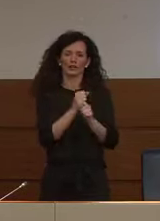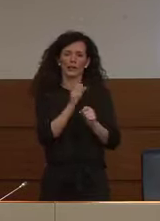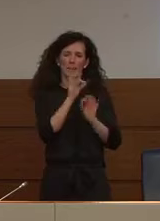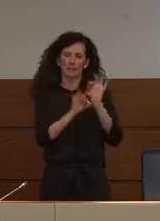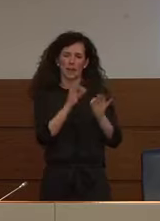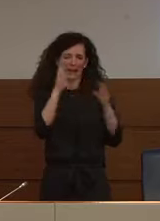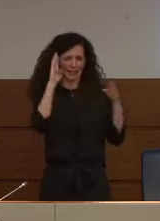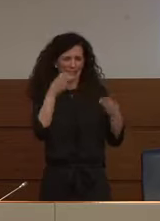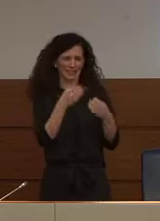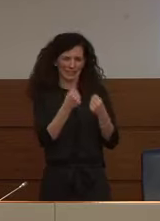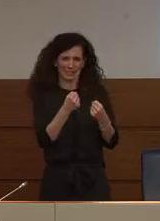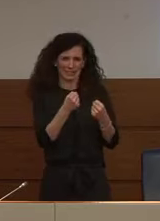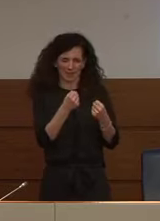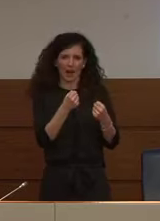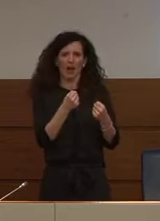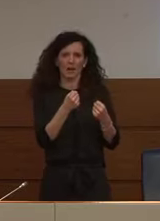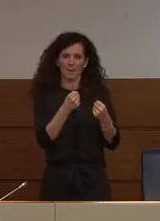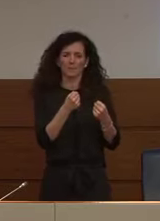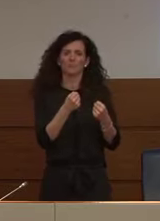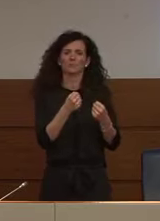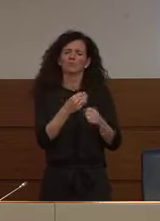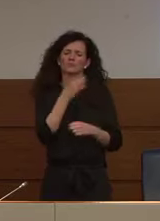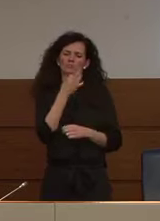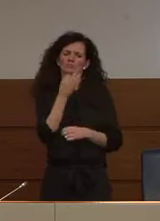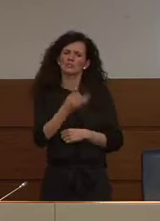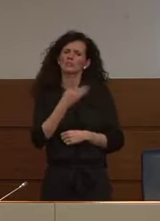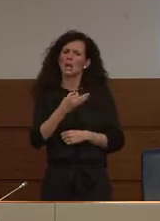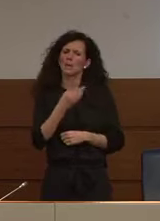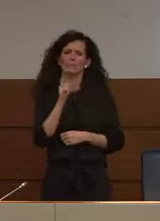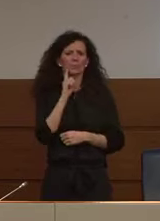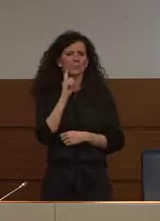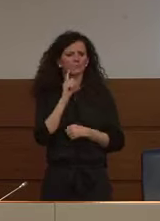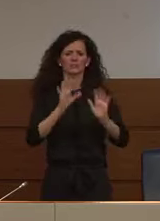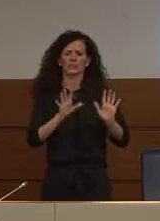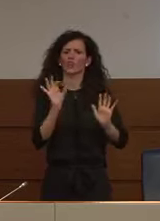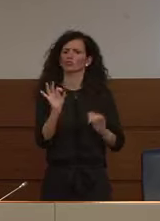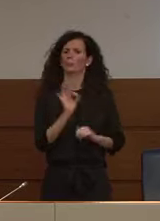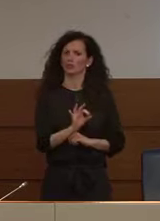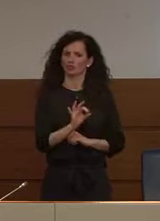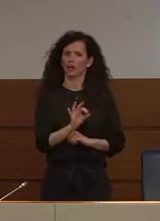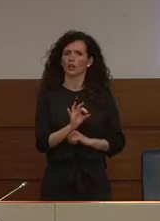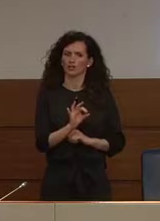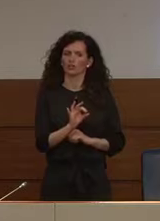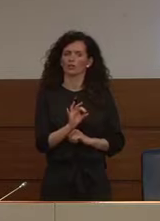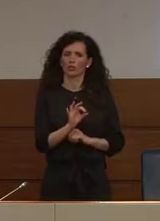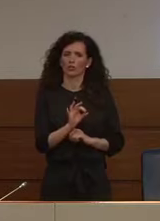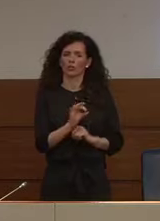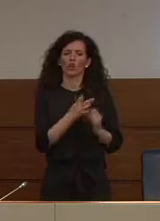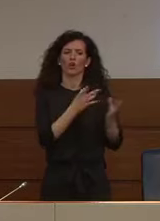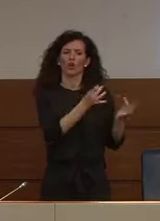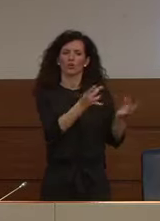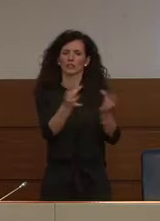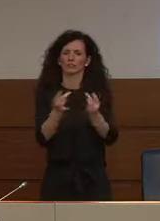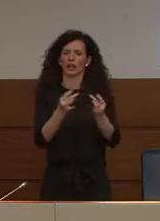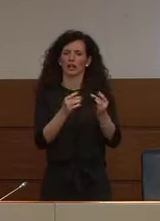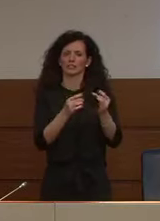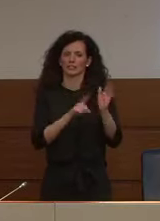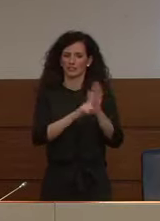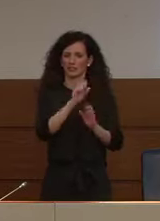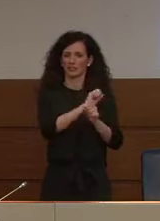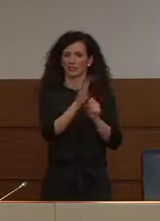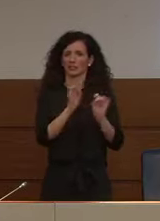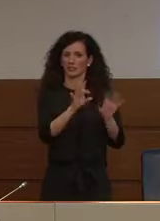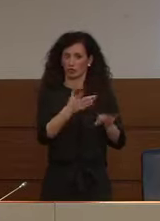sono sempre il 10% dei contagiati positivi e